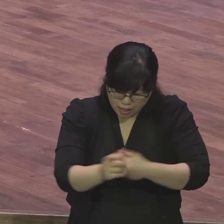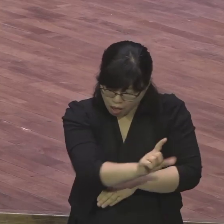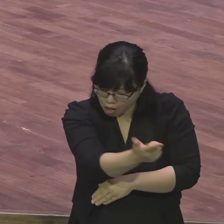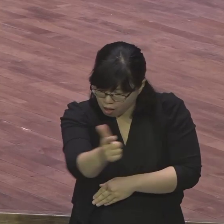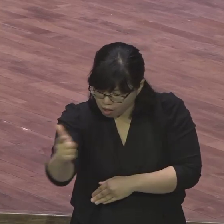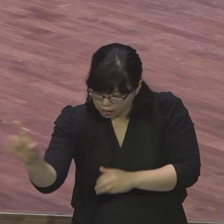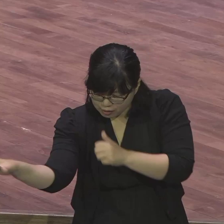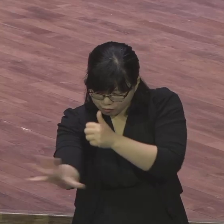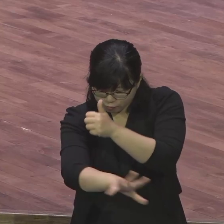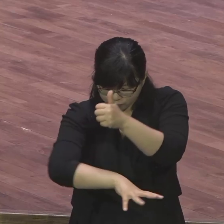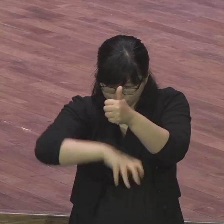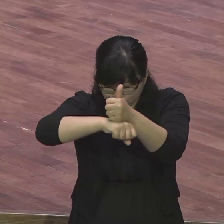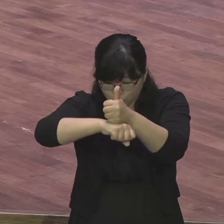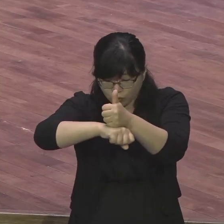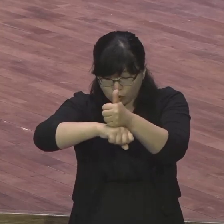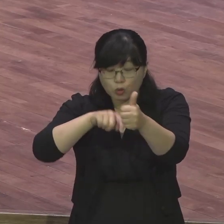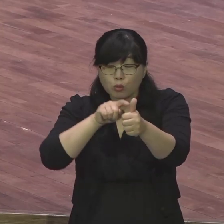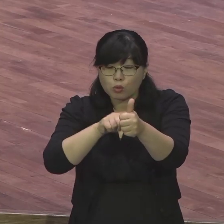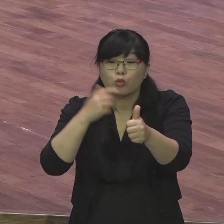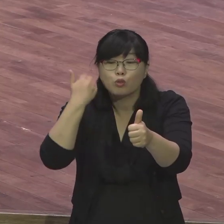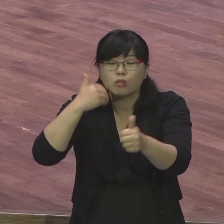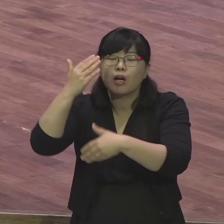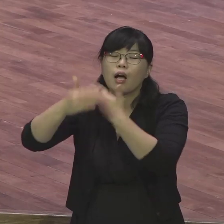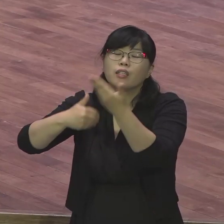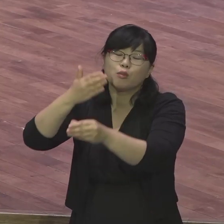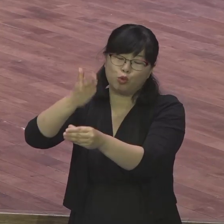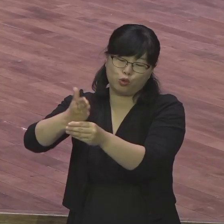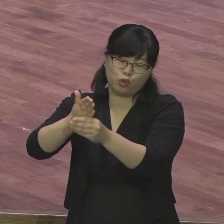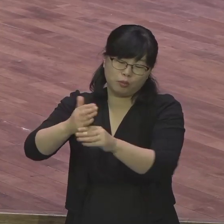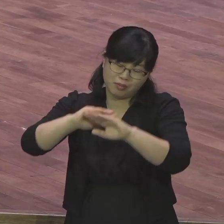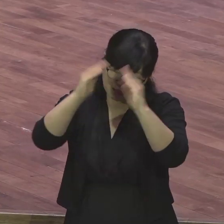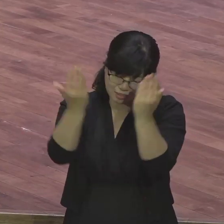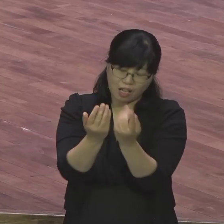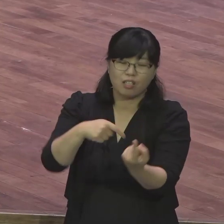있다면 그래서 결국 실망하거나 낙담하거나 좌절할 필요가 없다